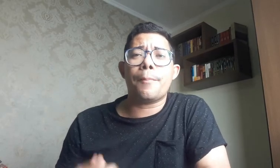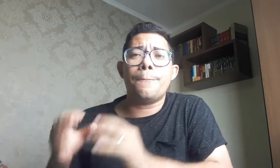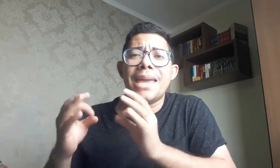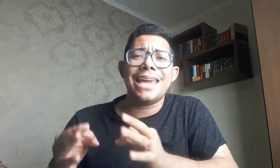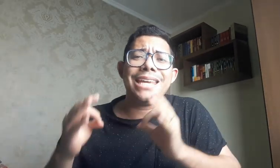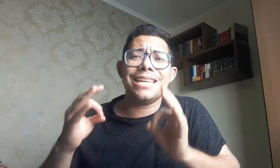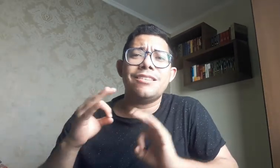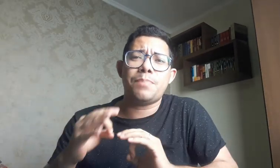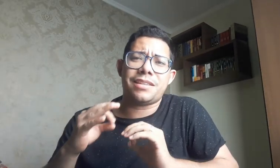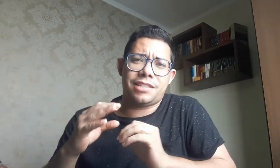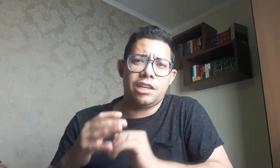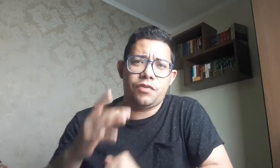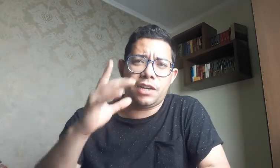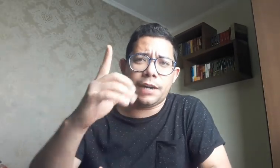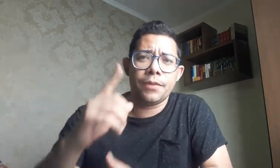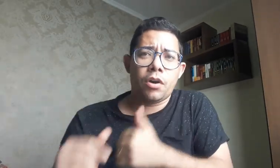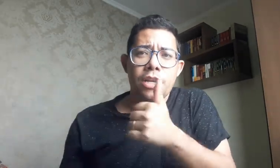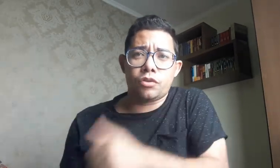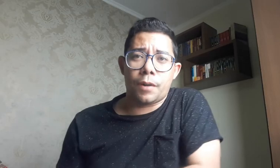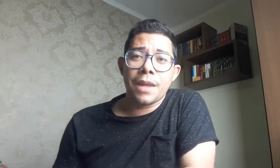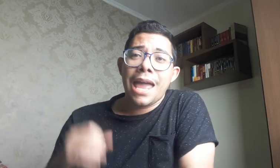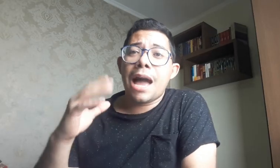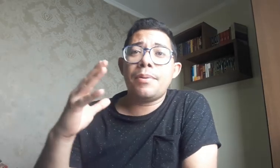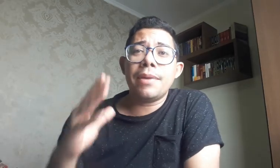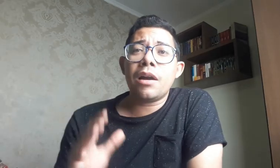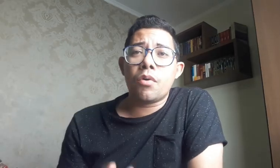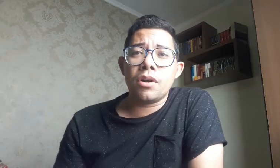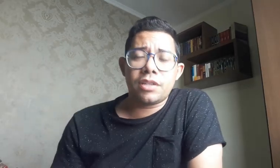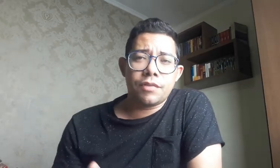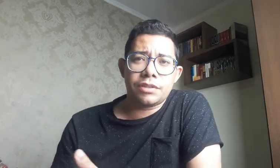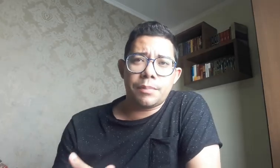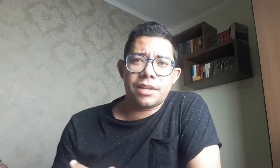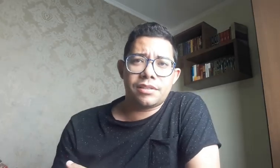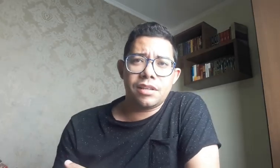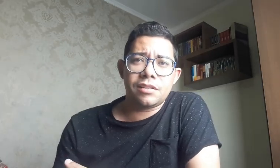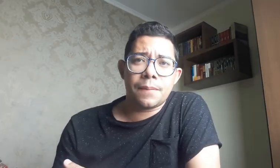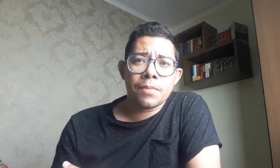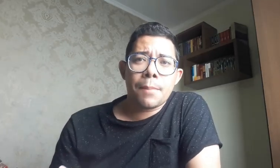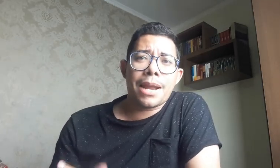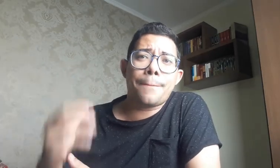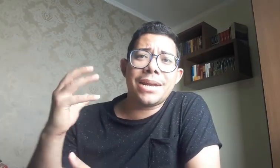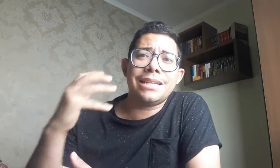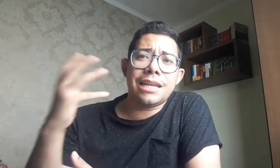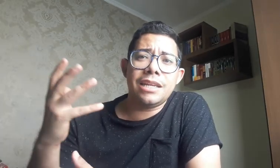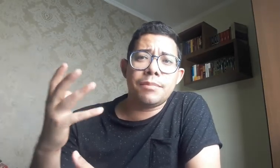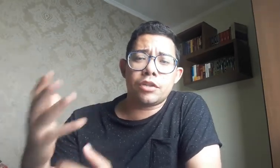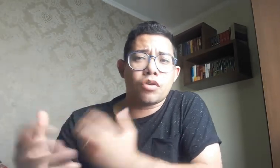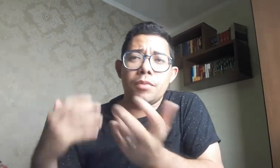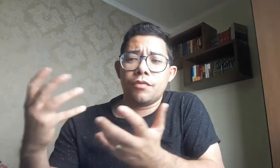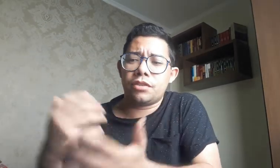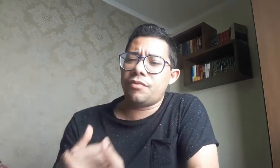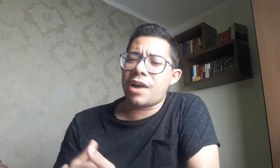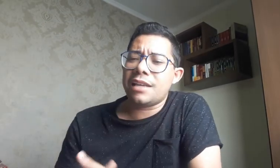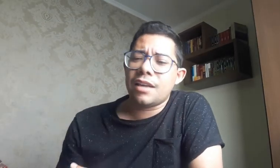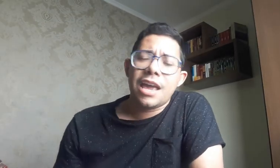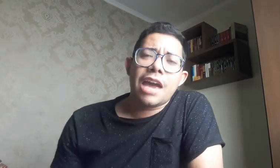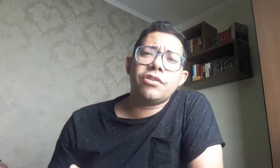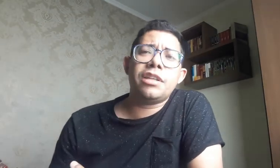bem específica. Olha só, a primeira coisa que você precisa para aprender Libras, como que você faz, é você